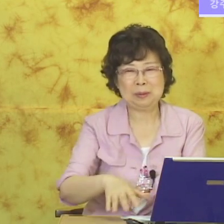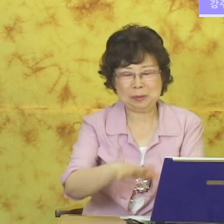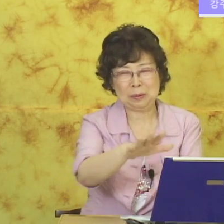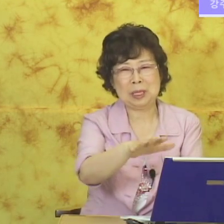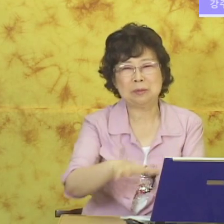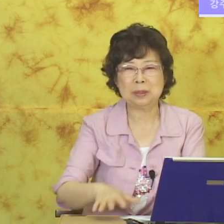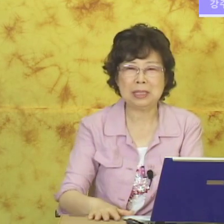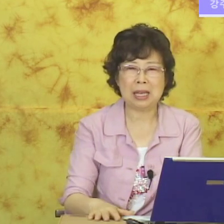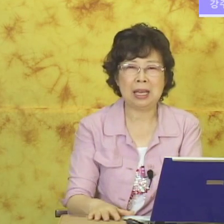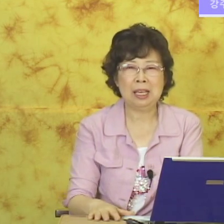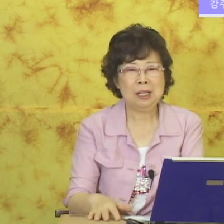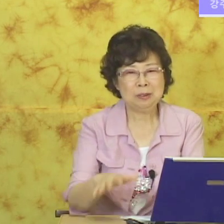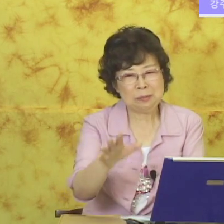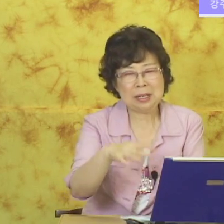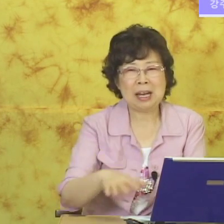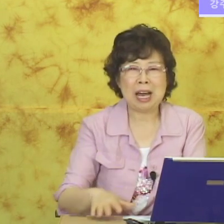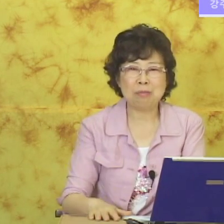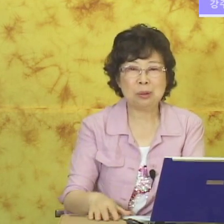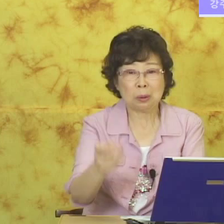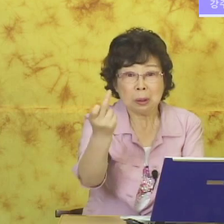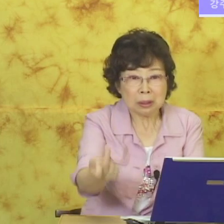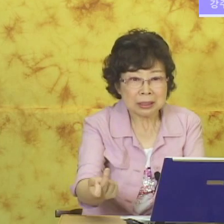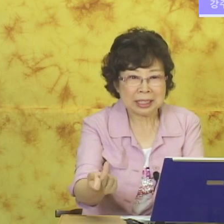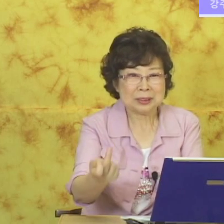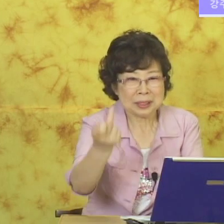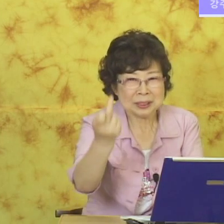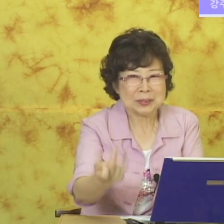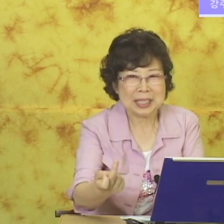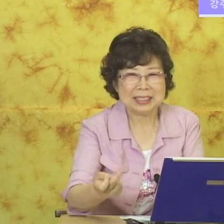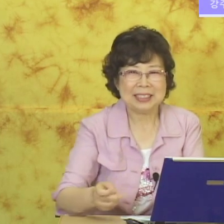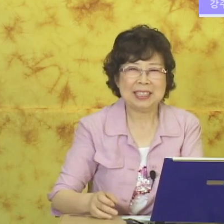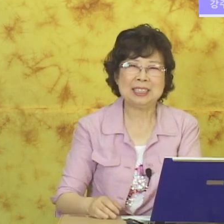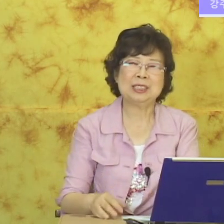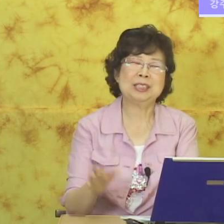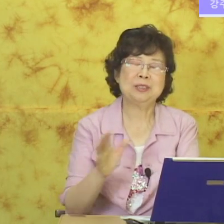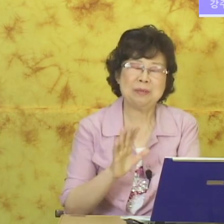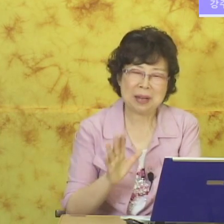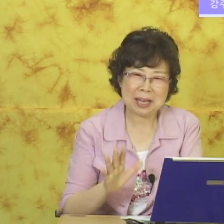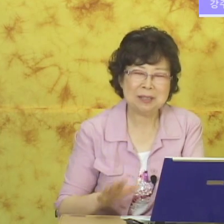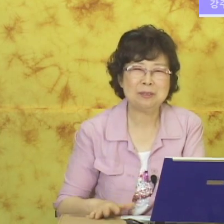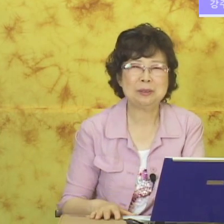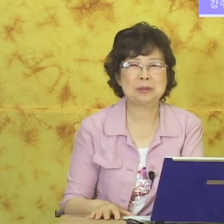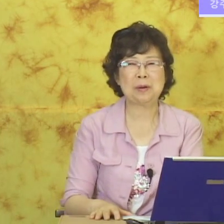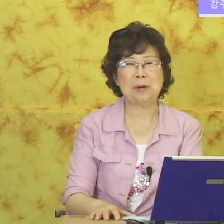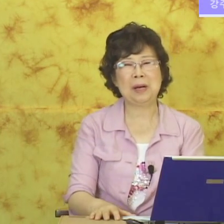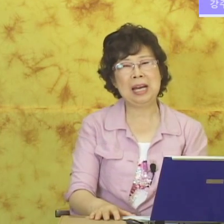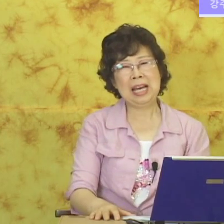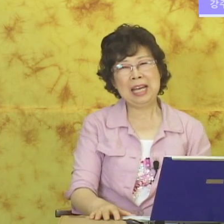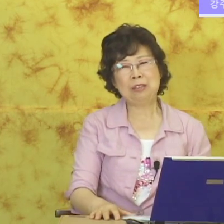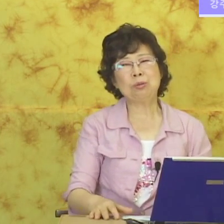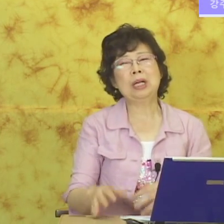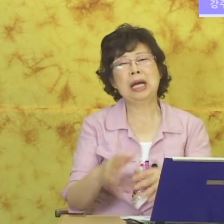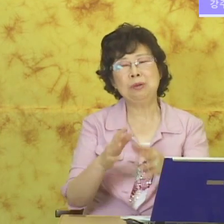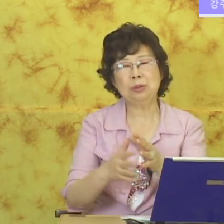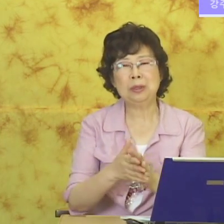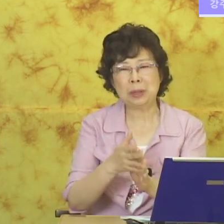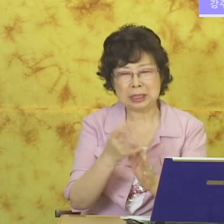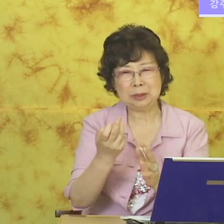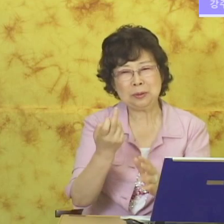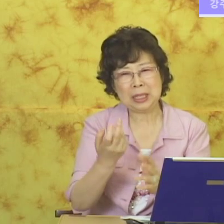동생 부를 때 뭐야 안 부르고 계속 이수화하는 거예요. 그래서 저거들이 많이 웃고. 한 두 달 동안 저거 둘